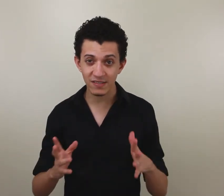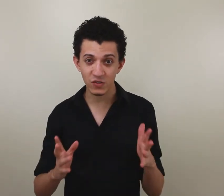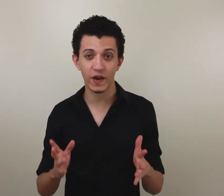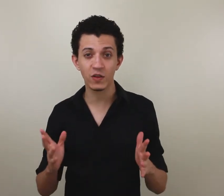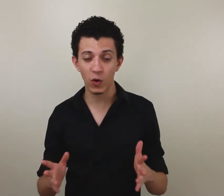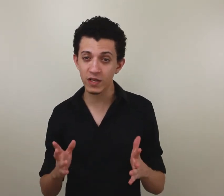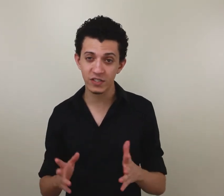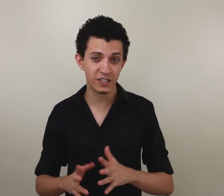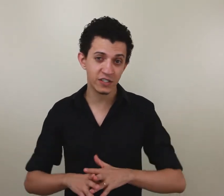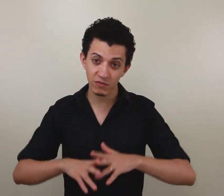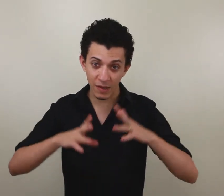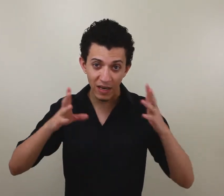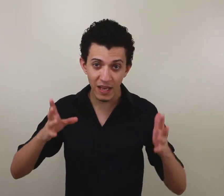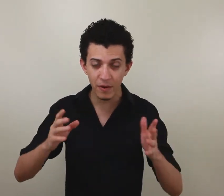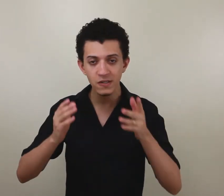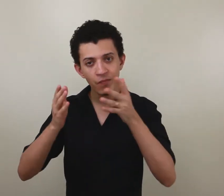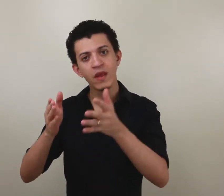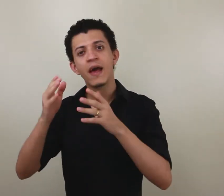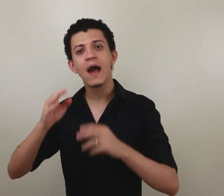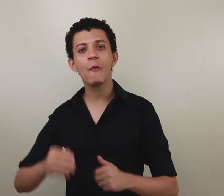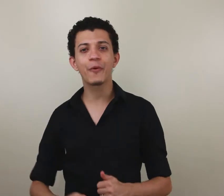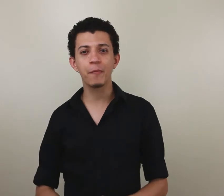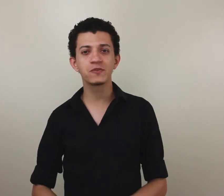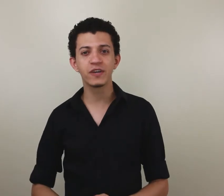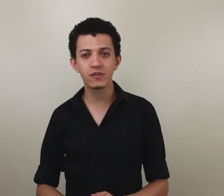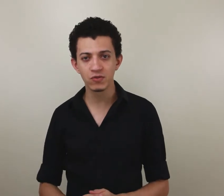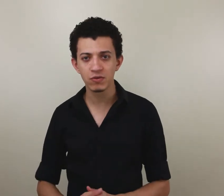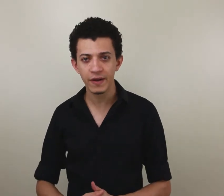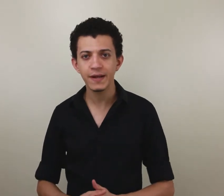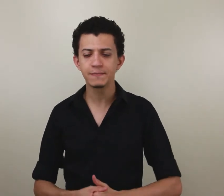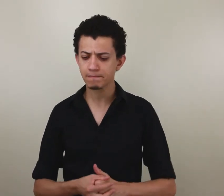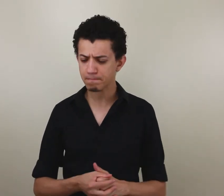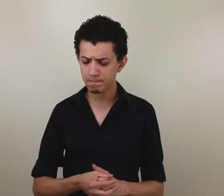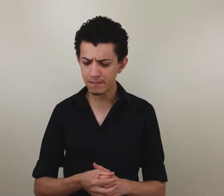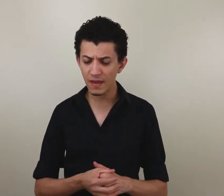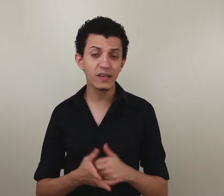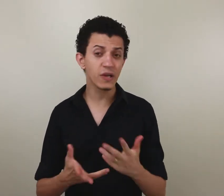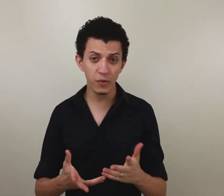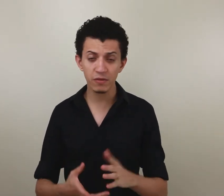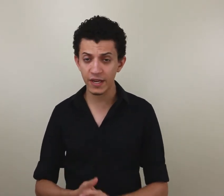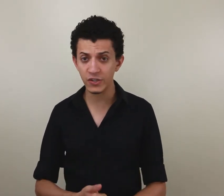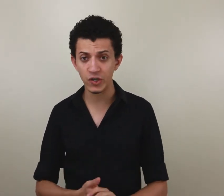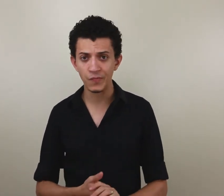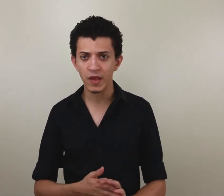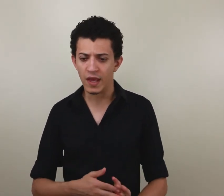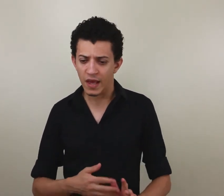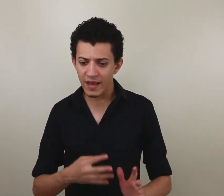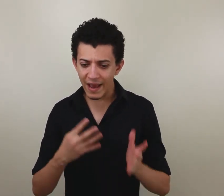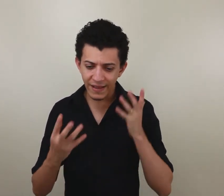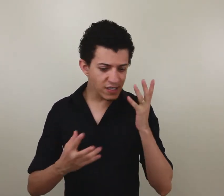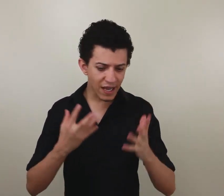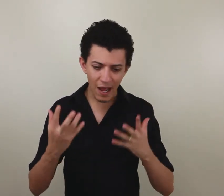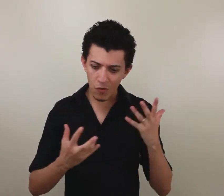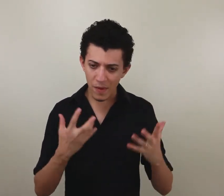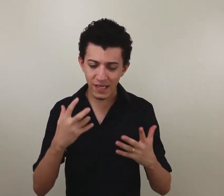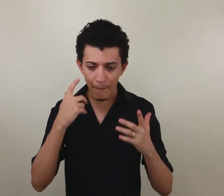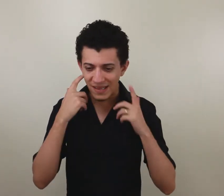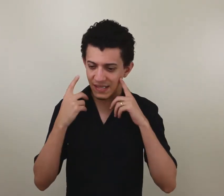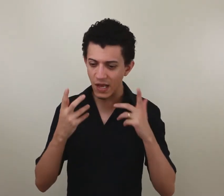nessa história toda de a gente não saber Libras é o próprio sujeito surdo, né? Isso é muito triste. E aí, desde aquela época, eu comecei a pensar